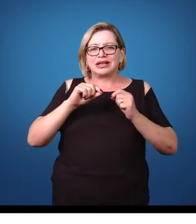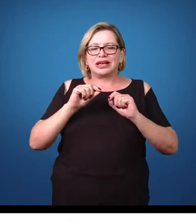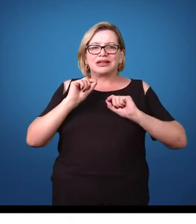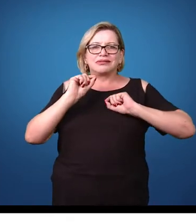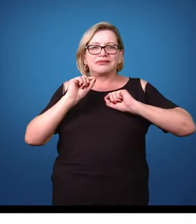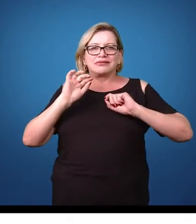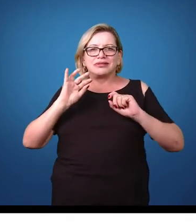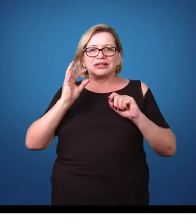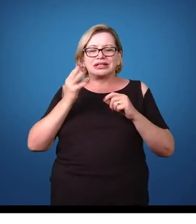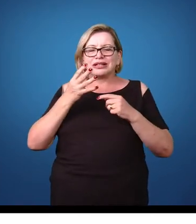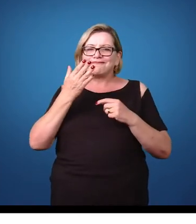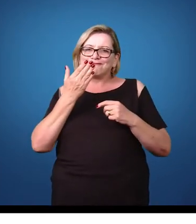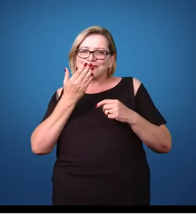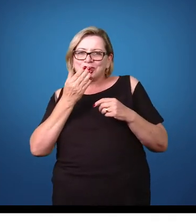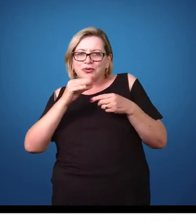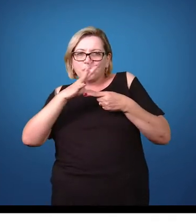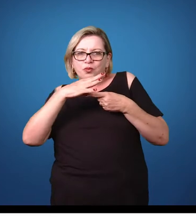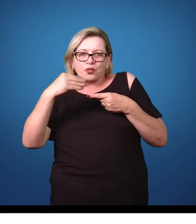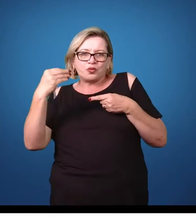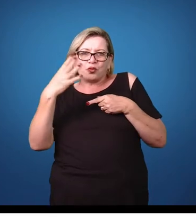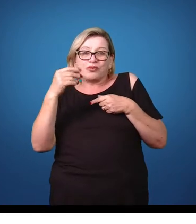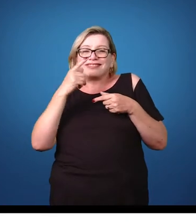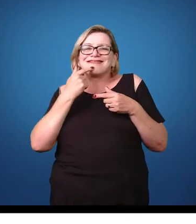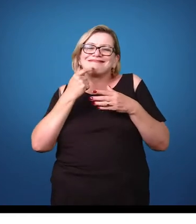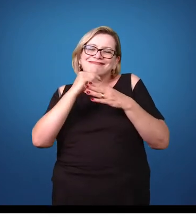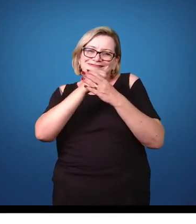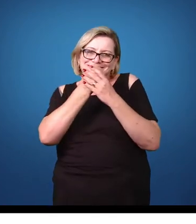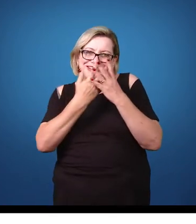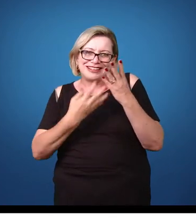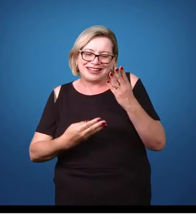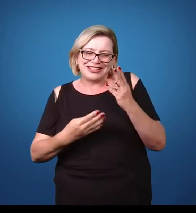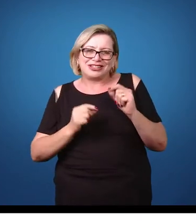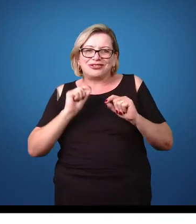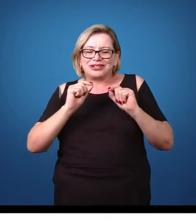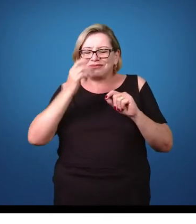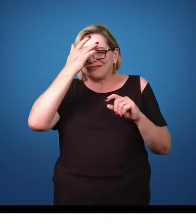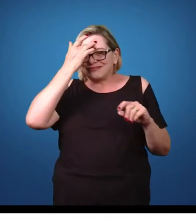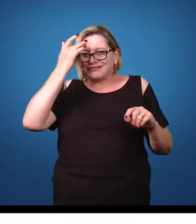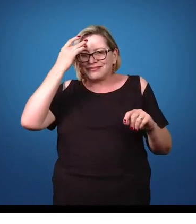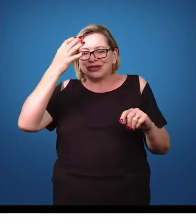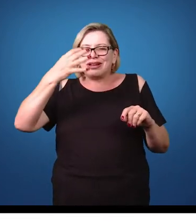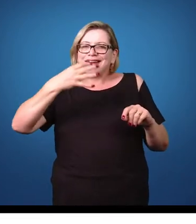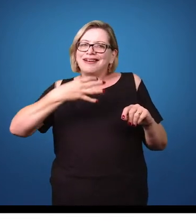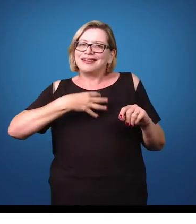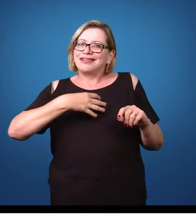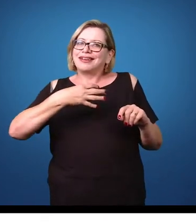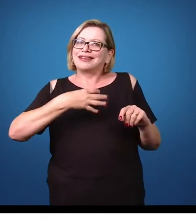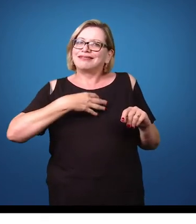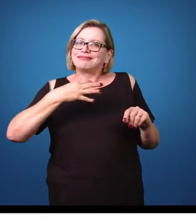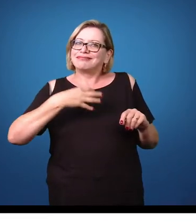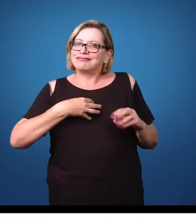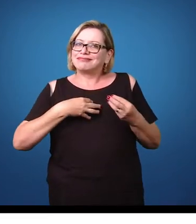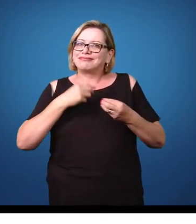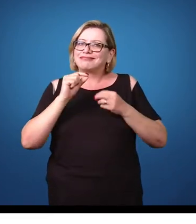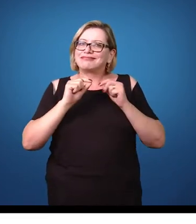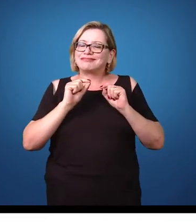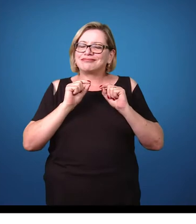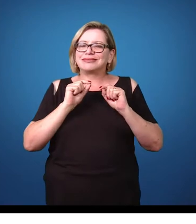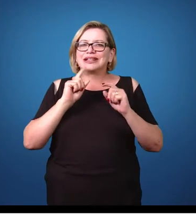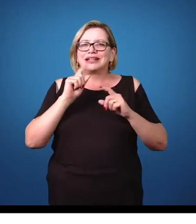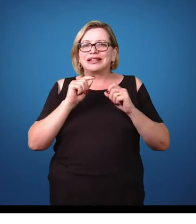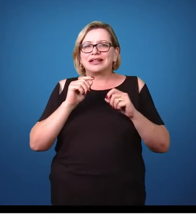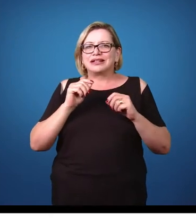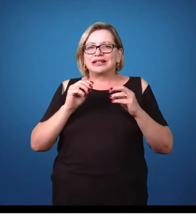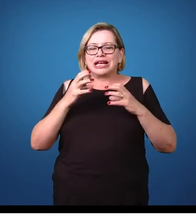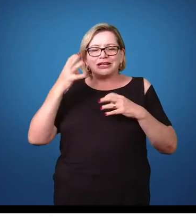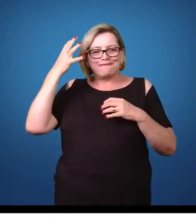o fato de que ele se alimenta de sangue. Então, entre os sintomas apresentados por uma pessoa que está infectada por